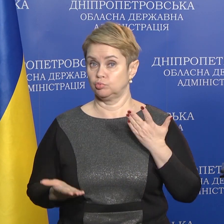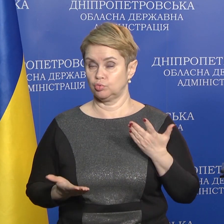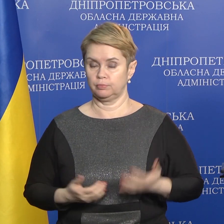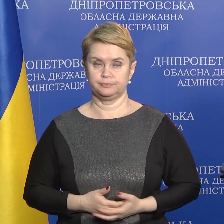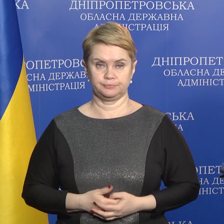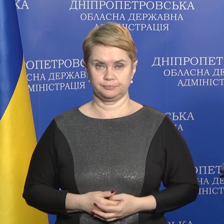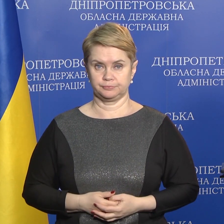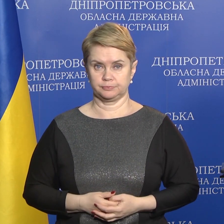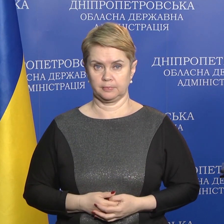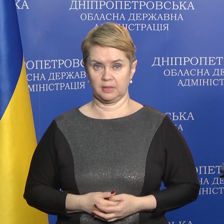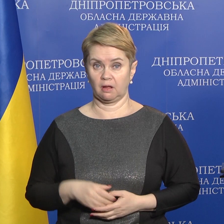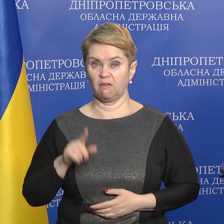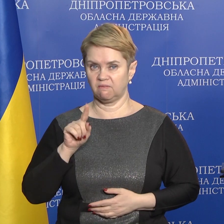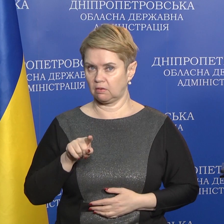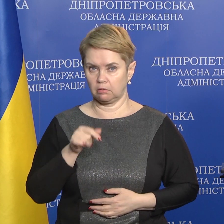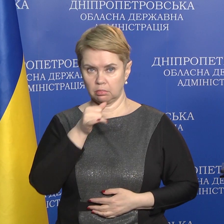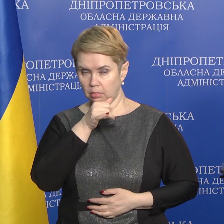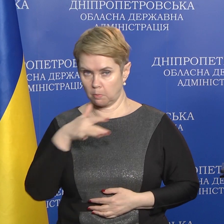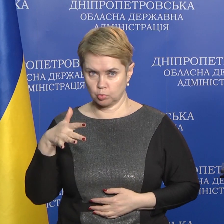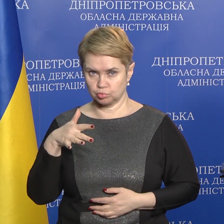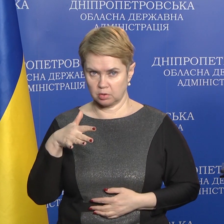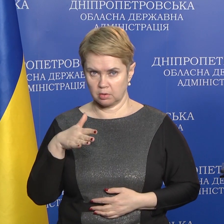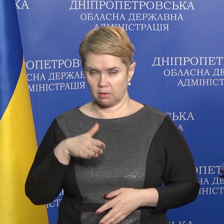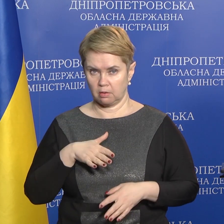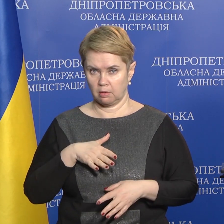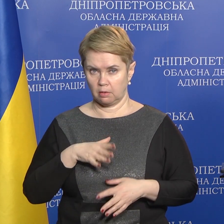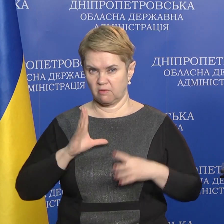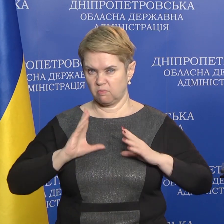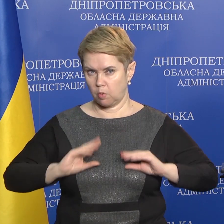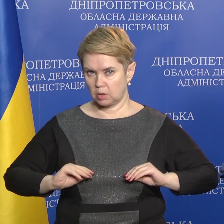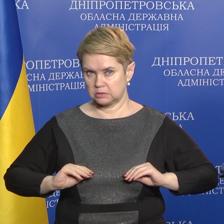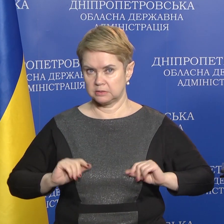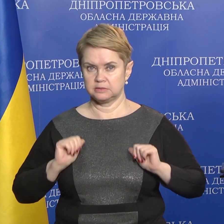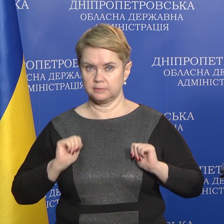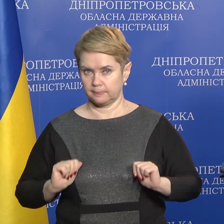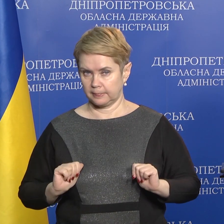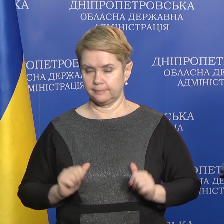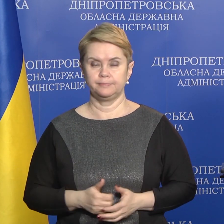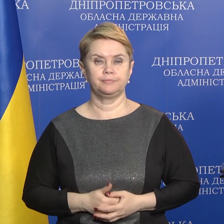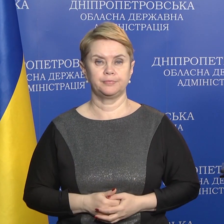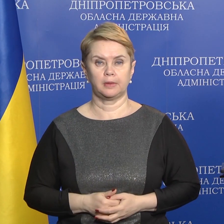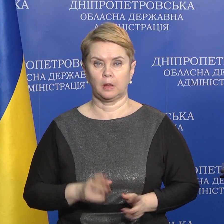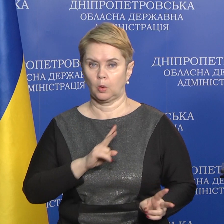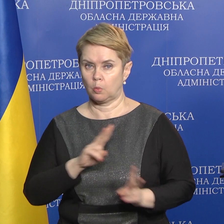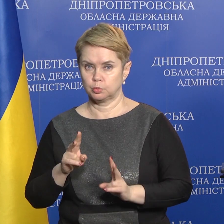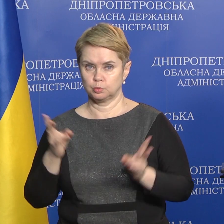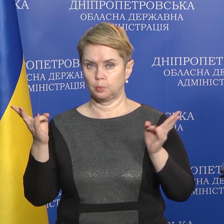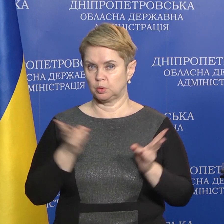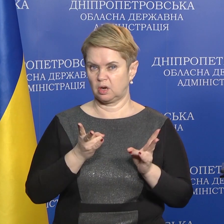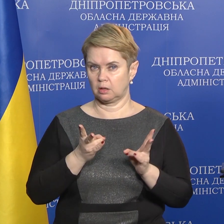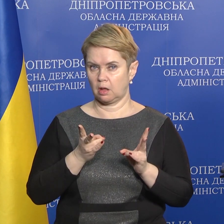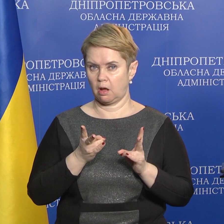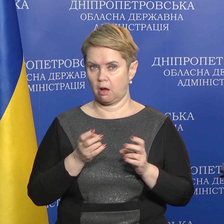ви не можете впоратися і комусь потрібна